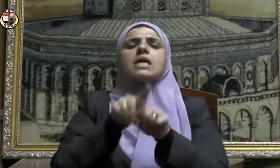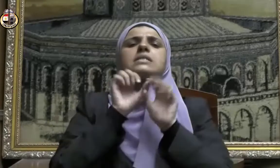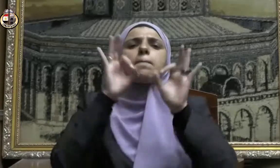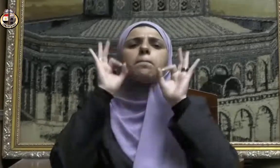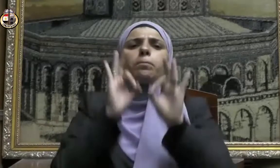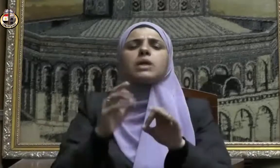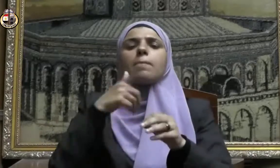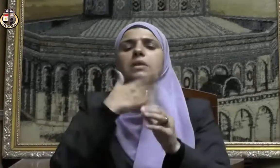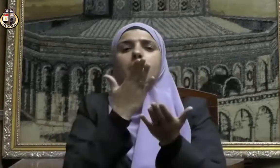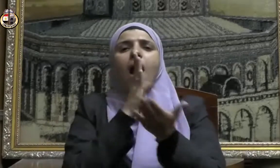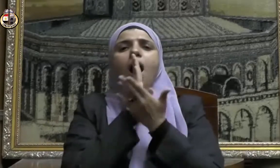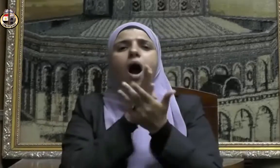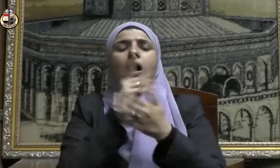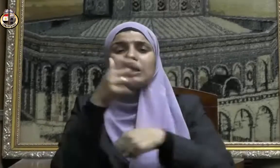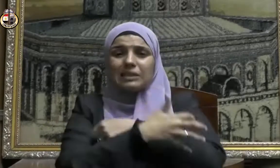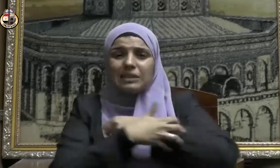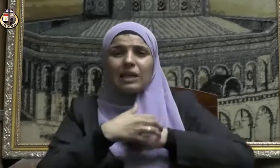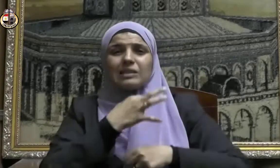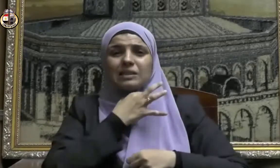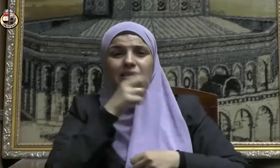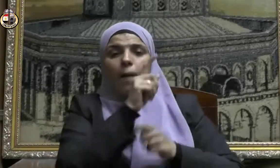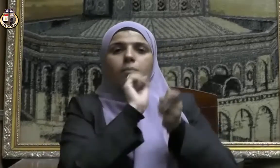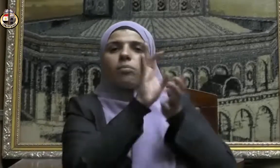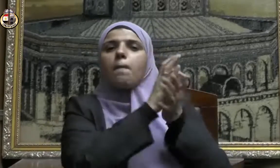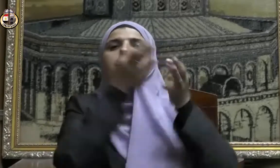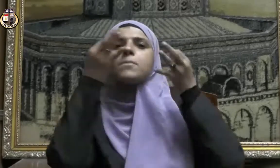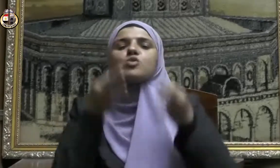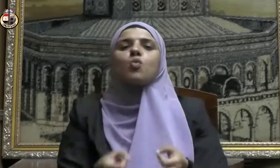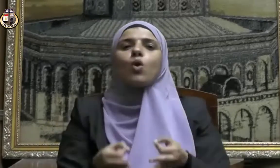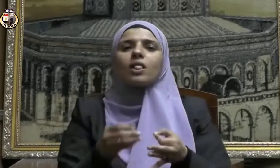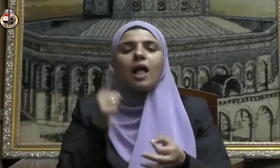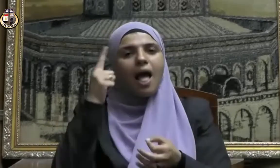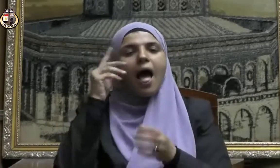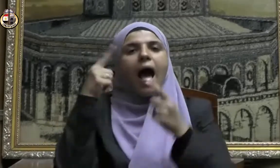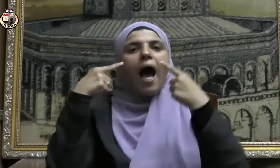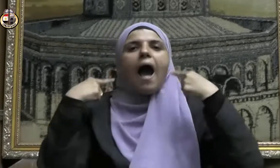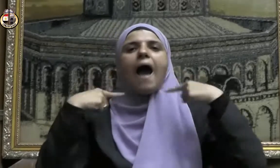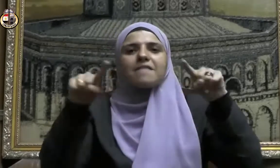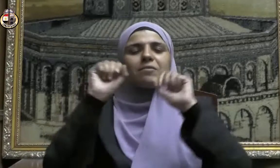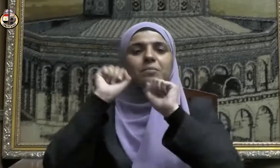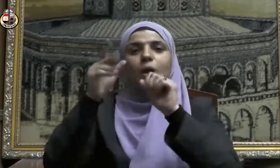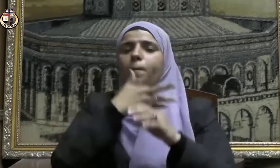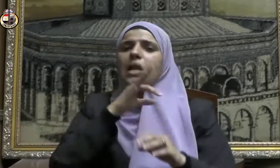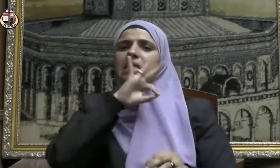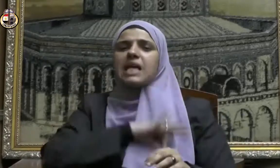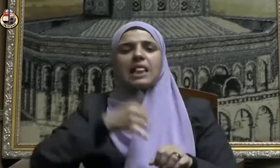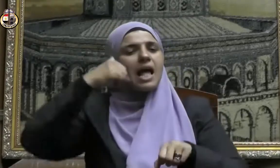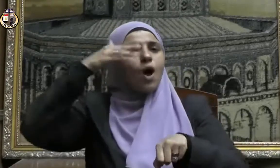إلى مستحقيها الحقيقيين وهو ما يزيد من نفع الأطحية